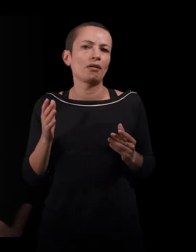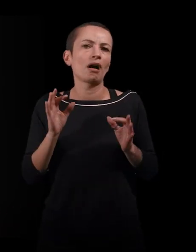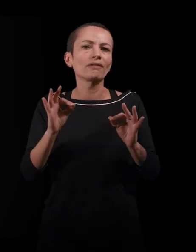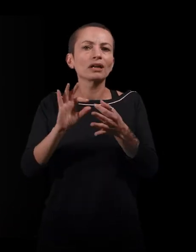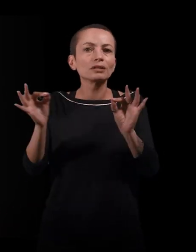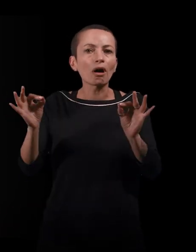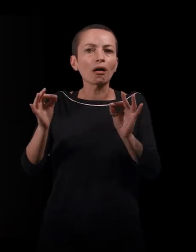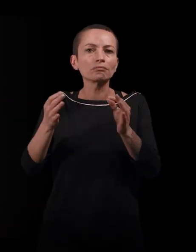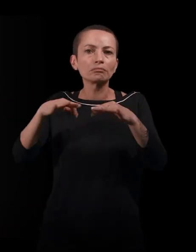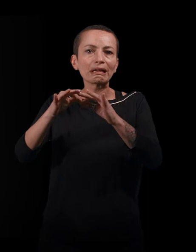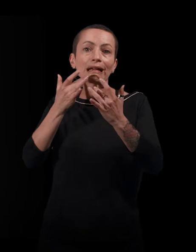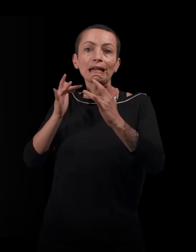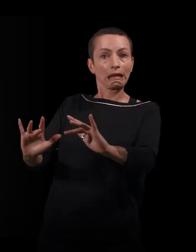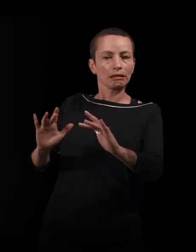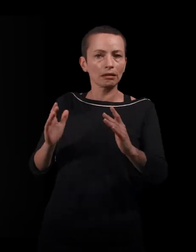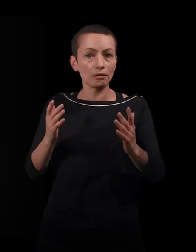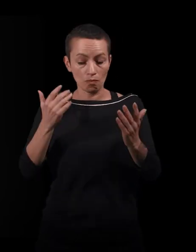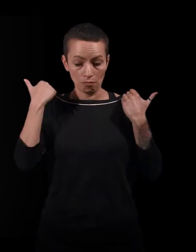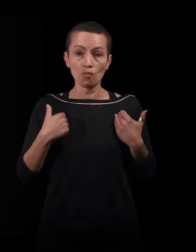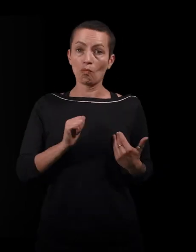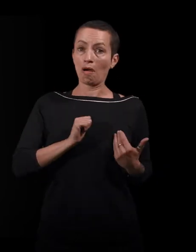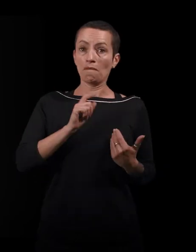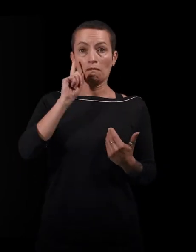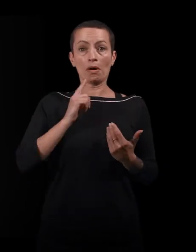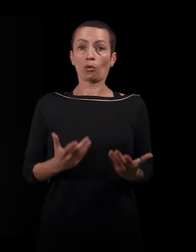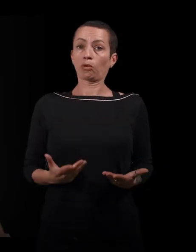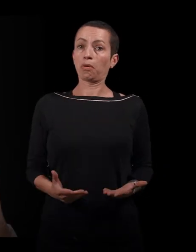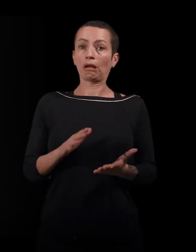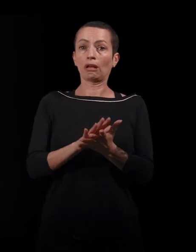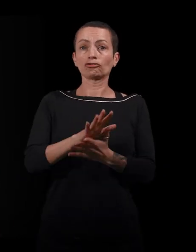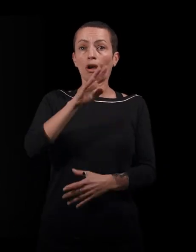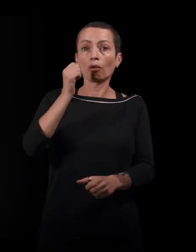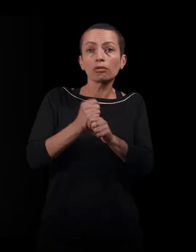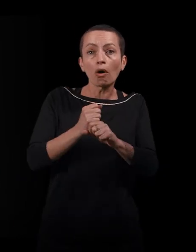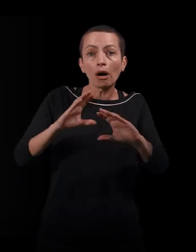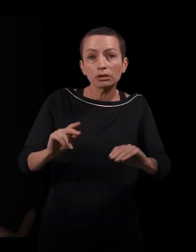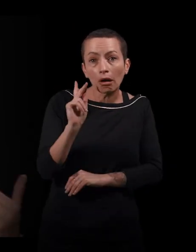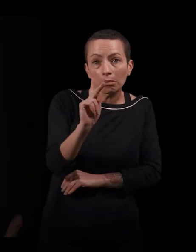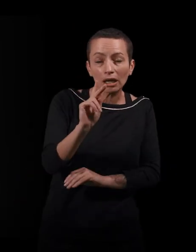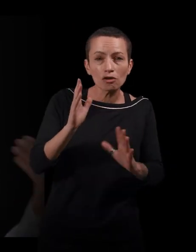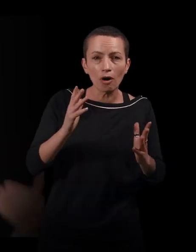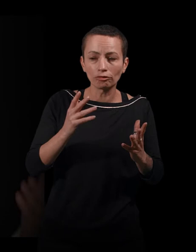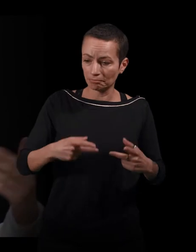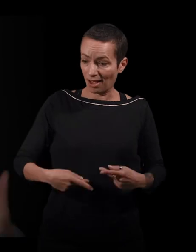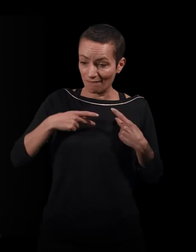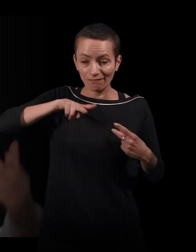d'exilé. C'est-à en quoi moi, femme contemporaine de 40 ans, je suis marquée dans ma vie de femme contemporaine